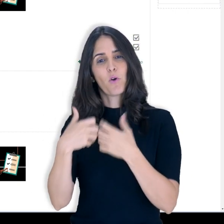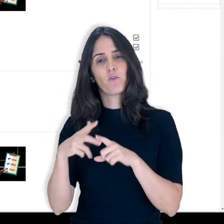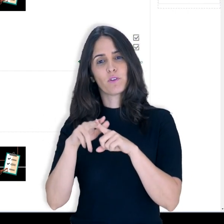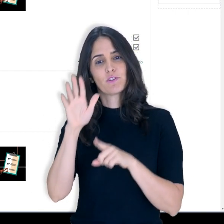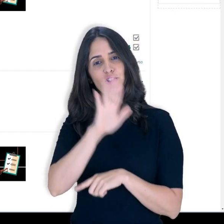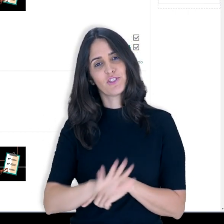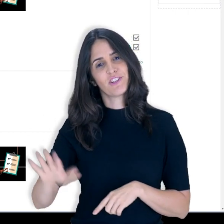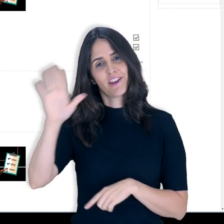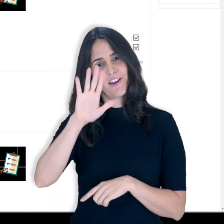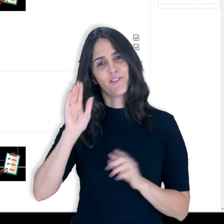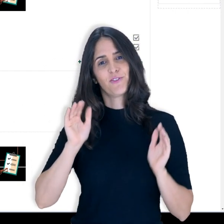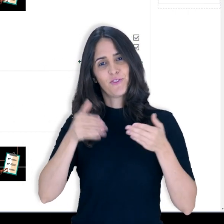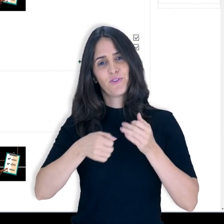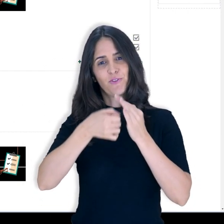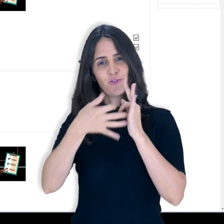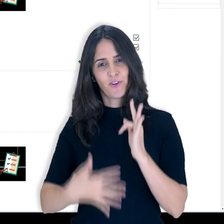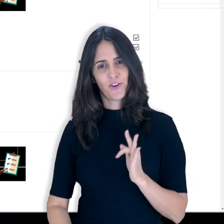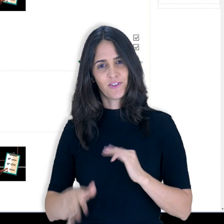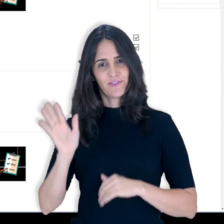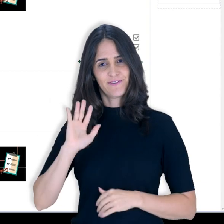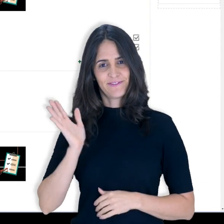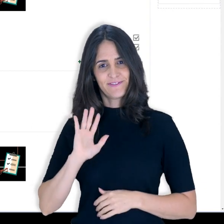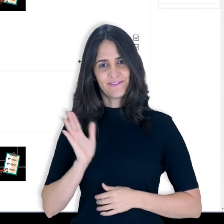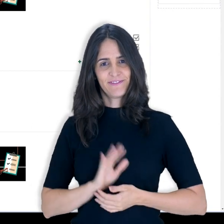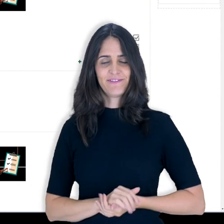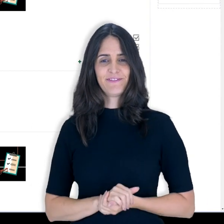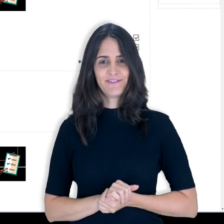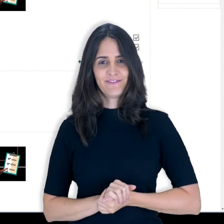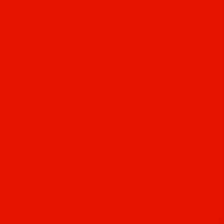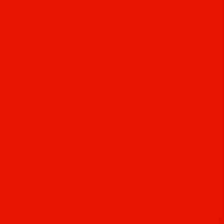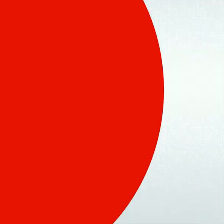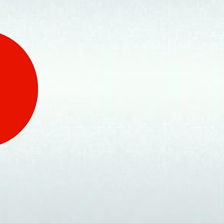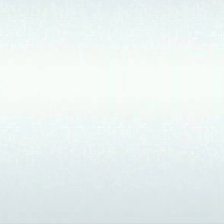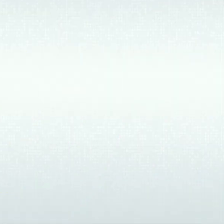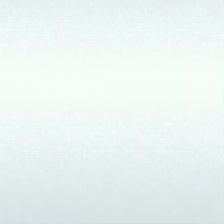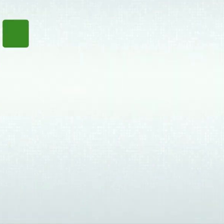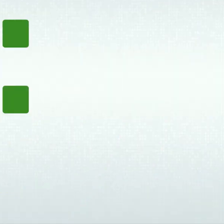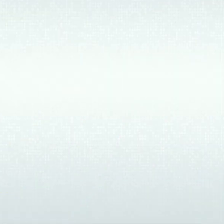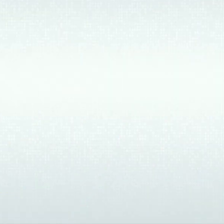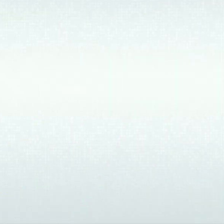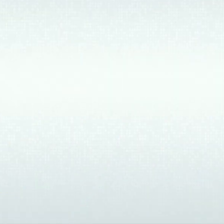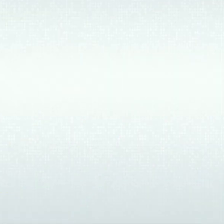essas são as principais configurações gerais do fórum. Até a próxima! Tchau,